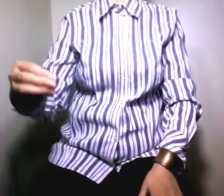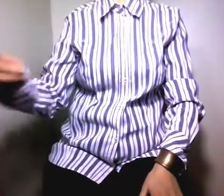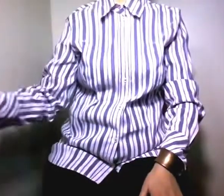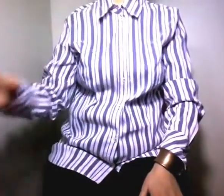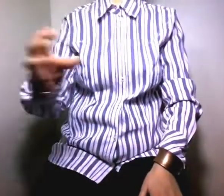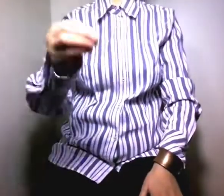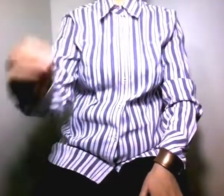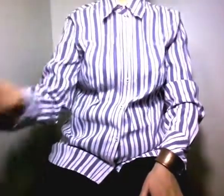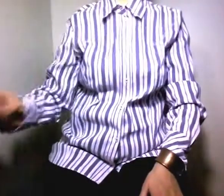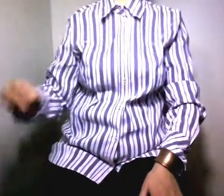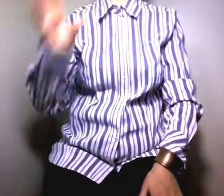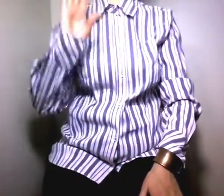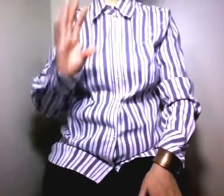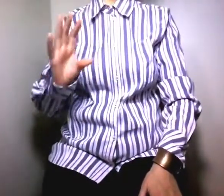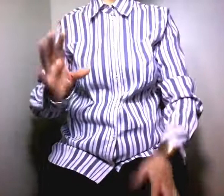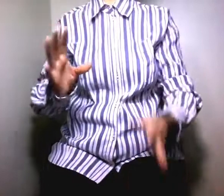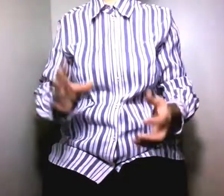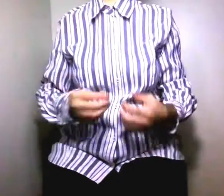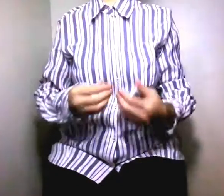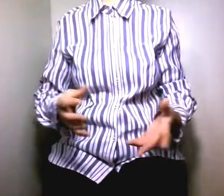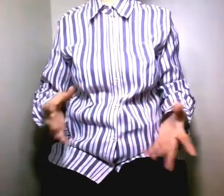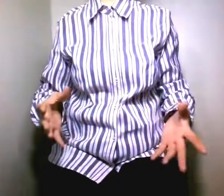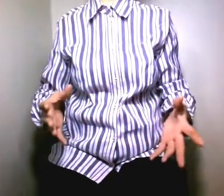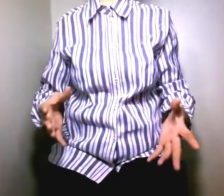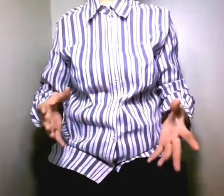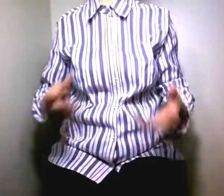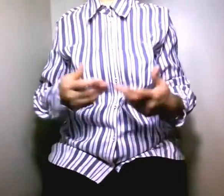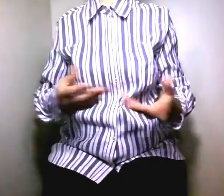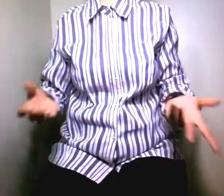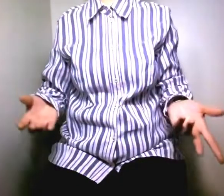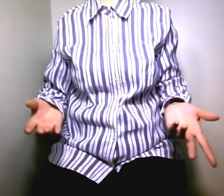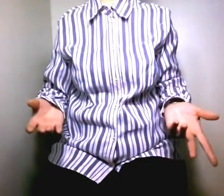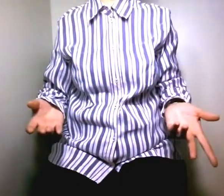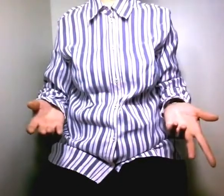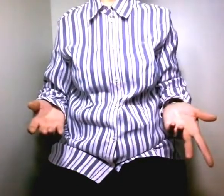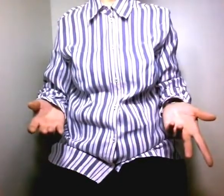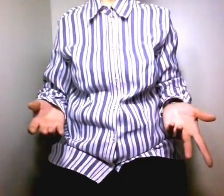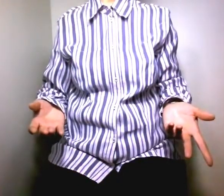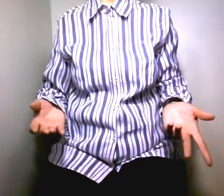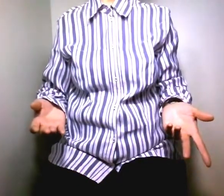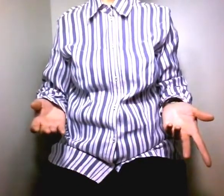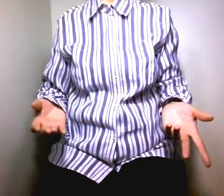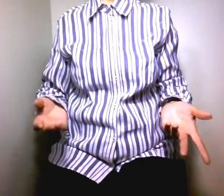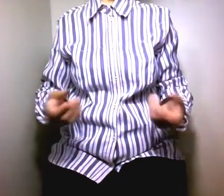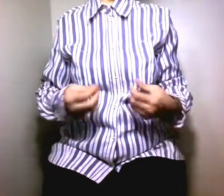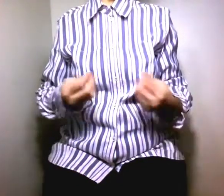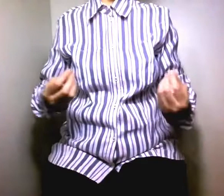بالتعيوف تخيلها حلقة كيف تحسسون إحساسا كيف تتحسسون الداخل ونصر